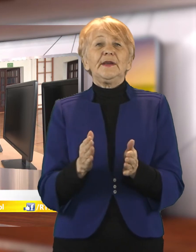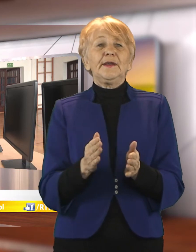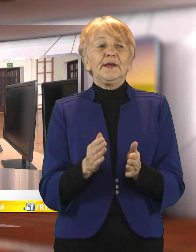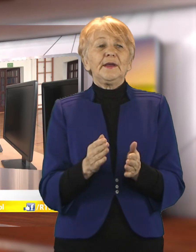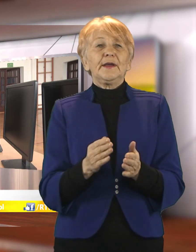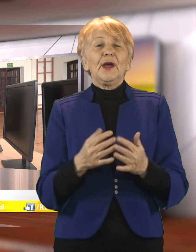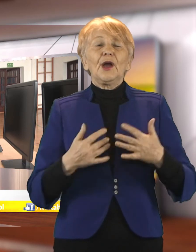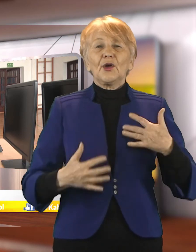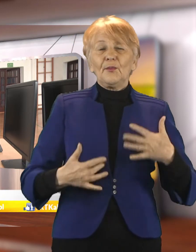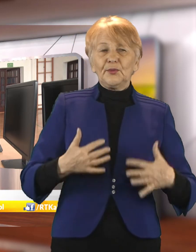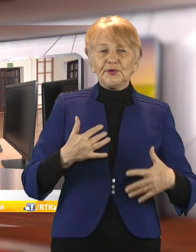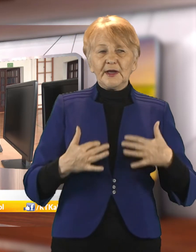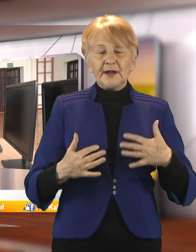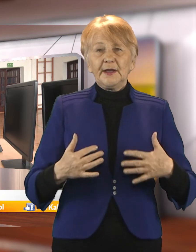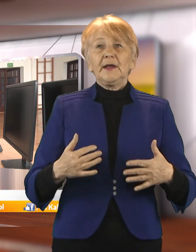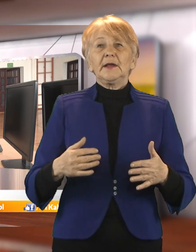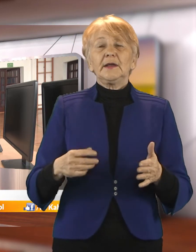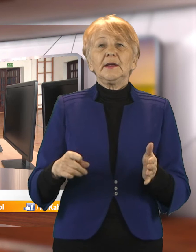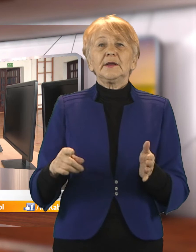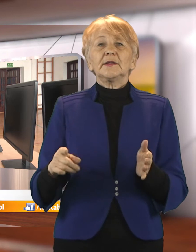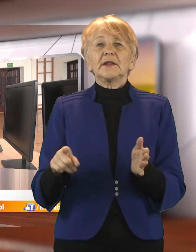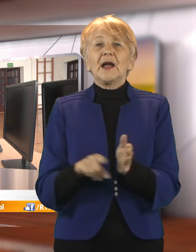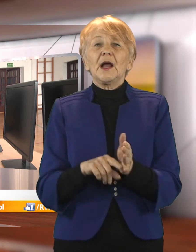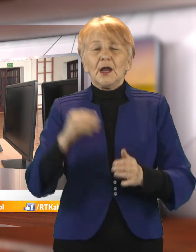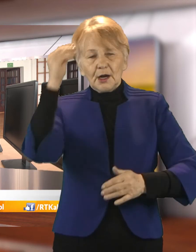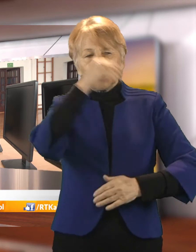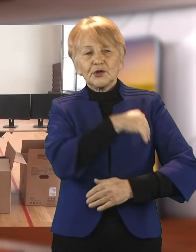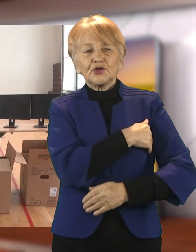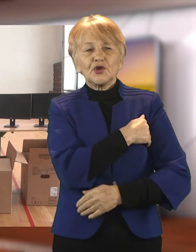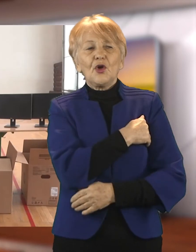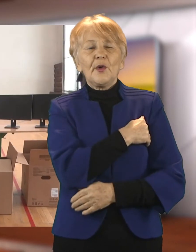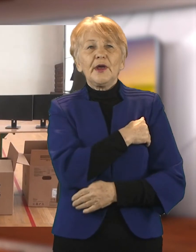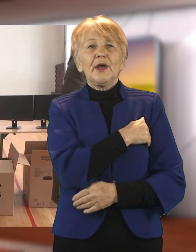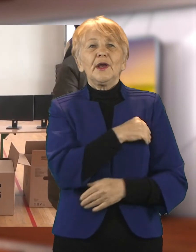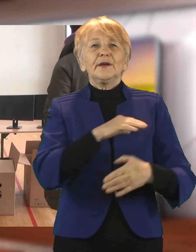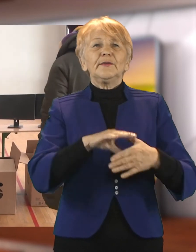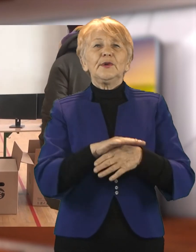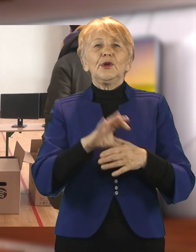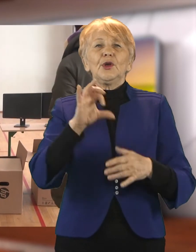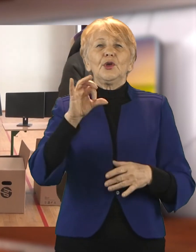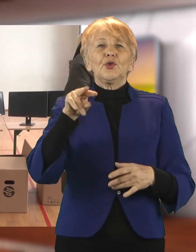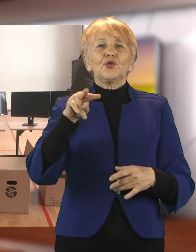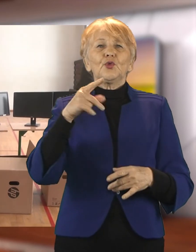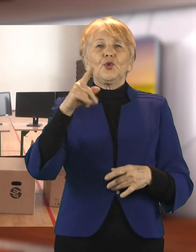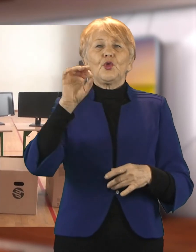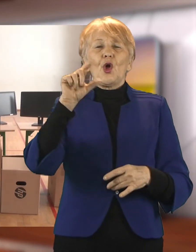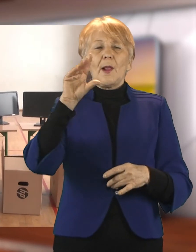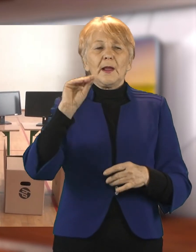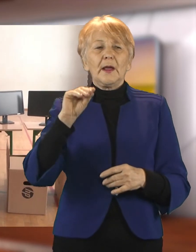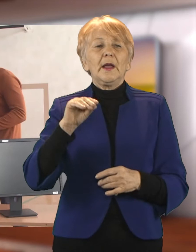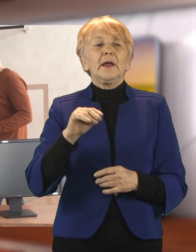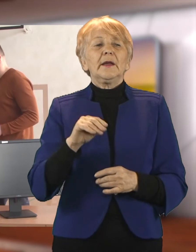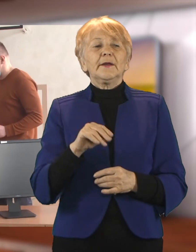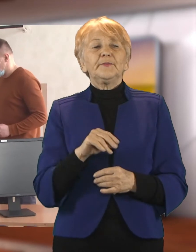katolickiej niepublicznej szkoły imienia Jana Pawła II w Sudolę. Z inicjatywy Rady Rodziców i pomocy firmy Eko